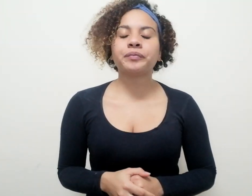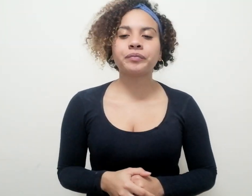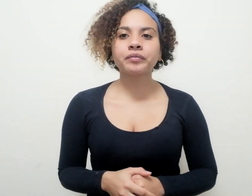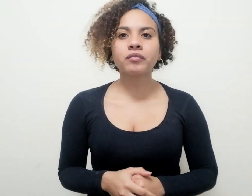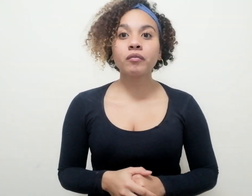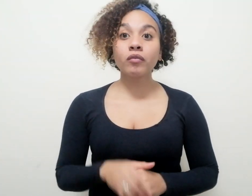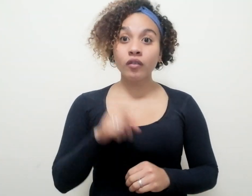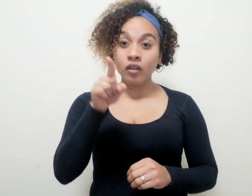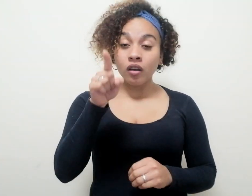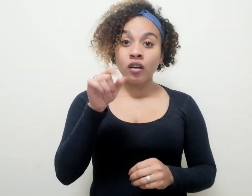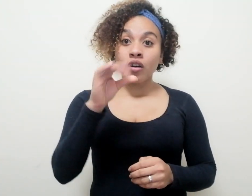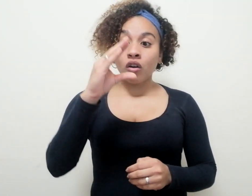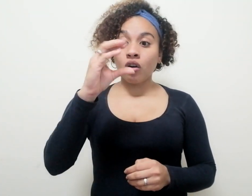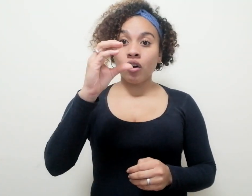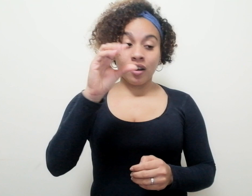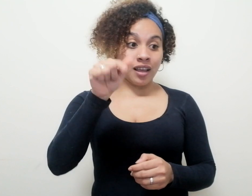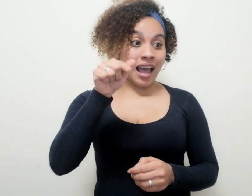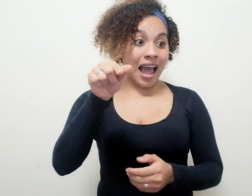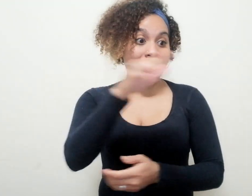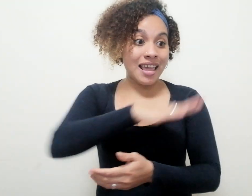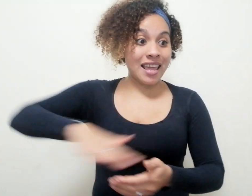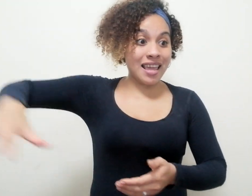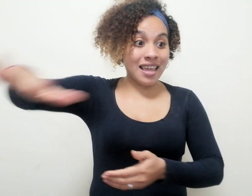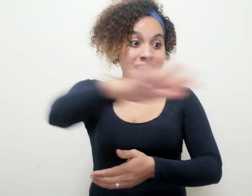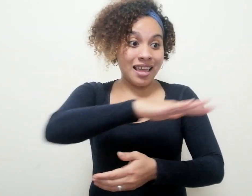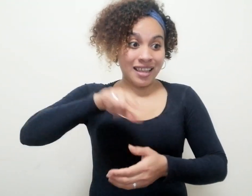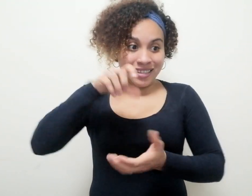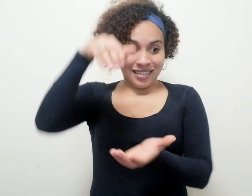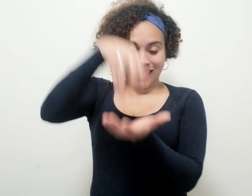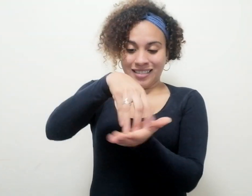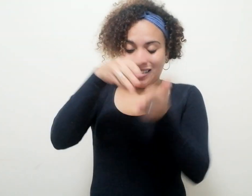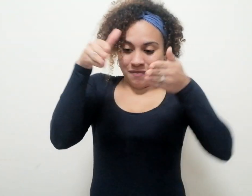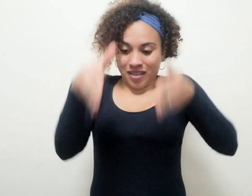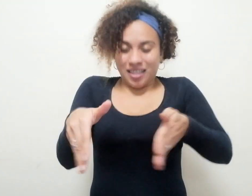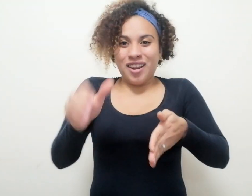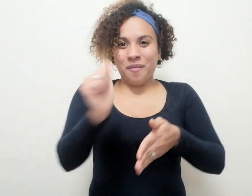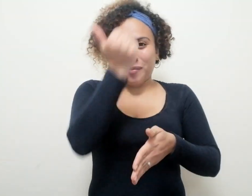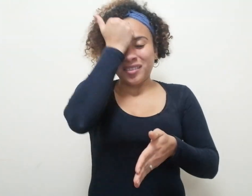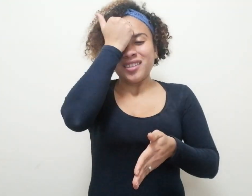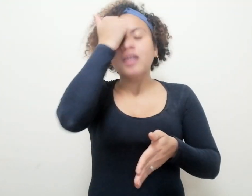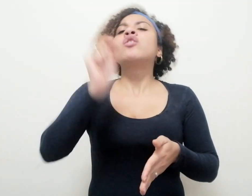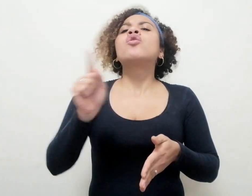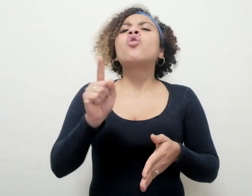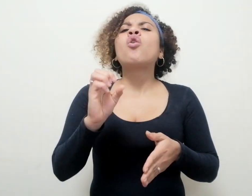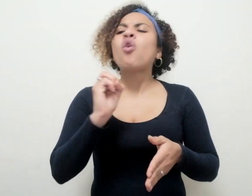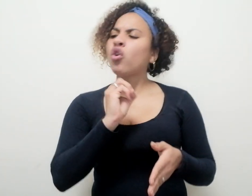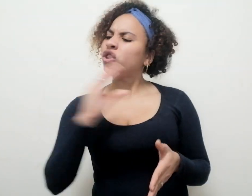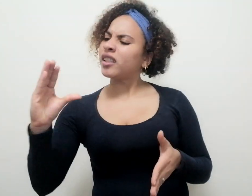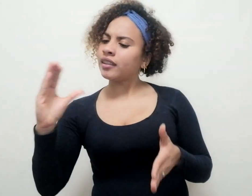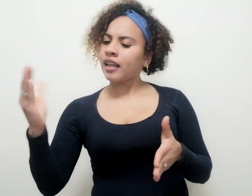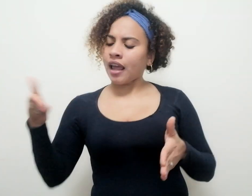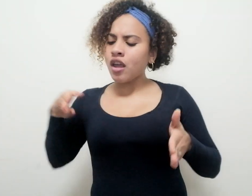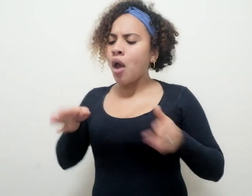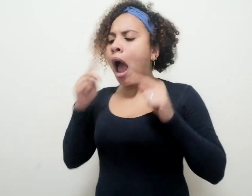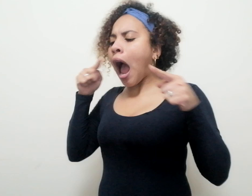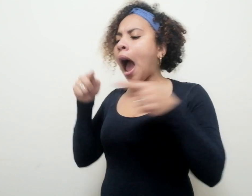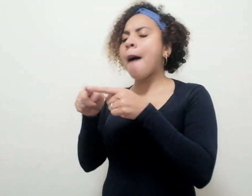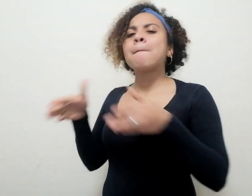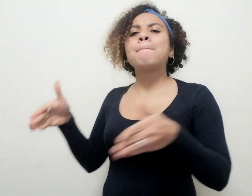Contiguo al cementerio central, la zona occidental es un espacio antes destinado a almacenar cuerpos